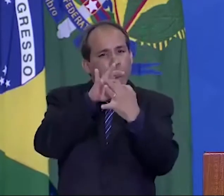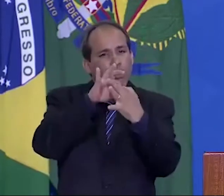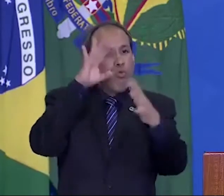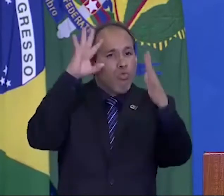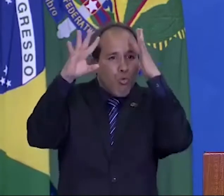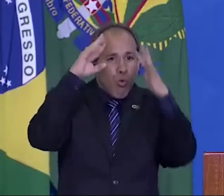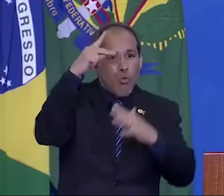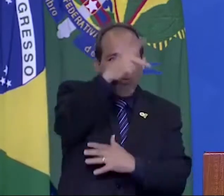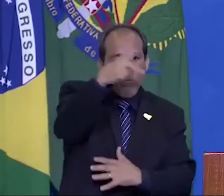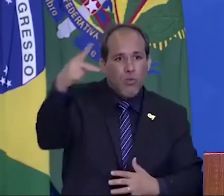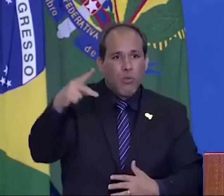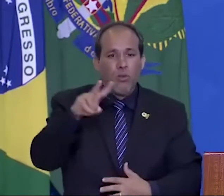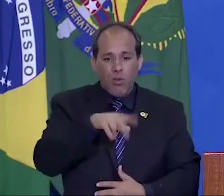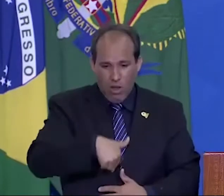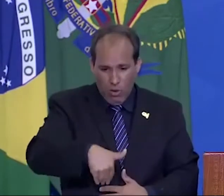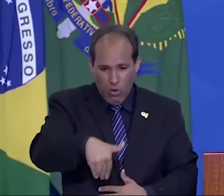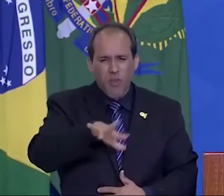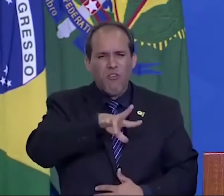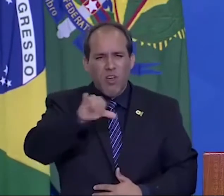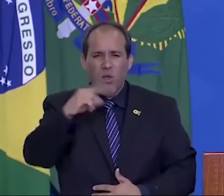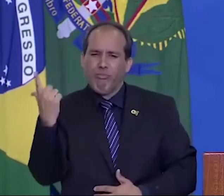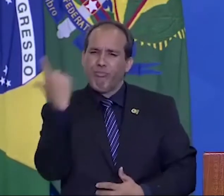Nós vamos conseguir esse objetivo.